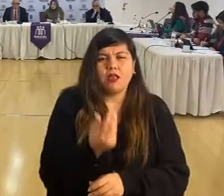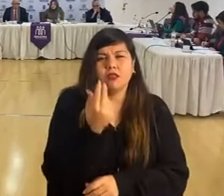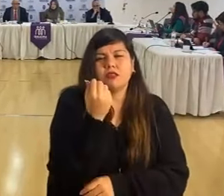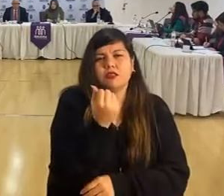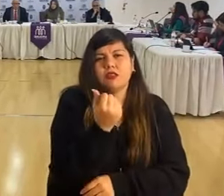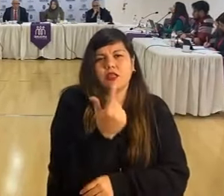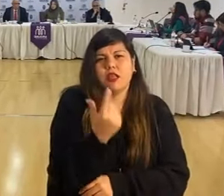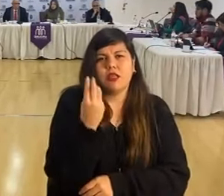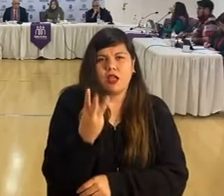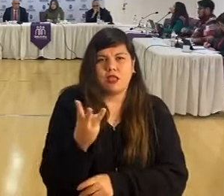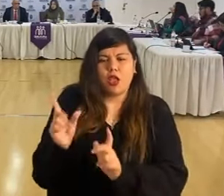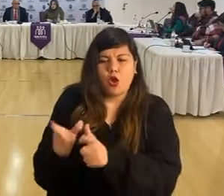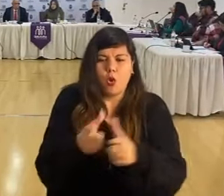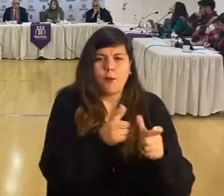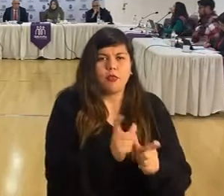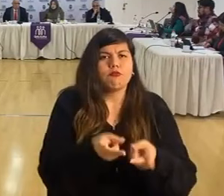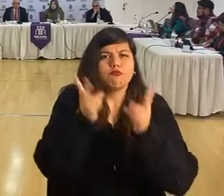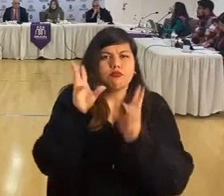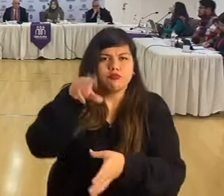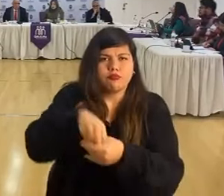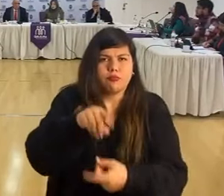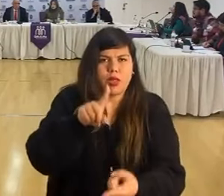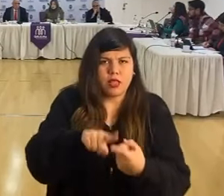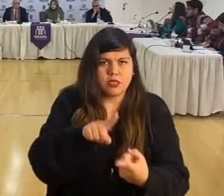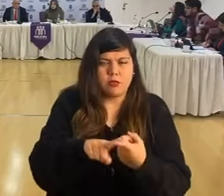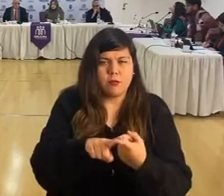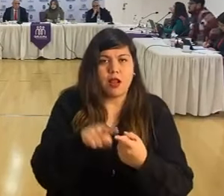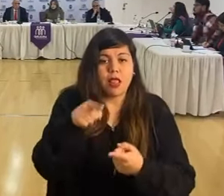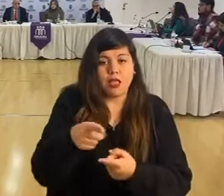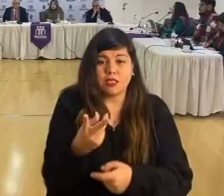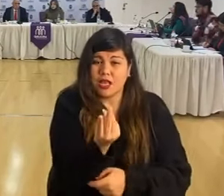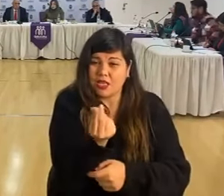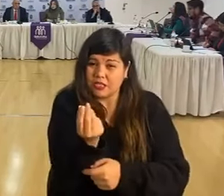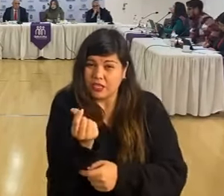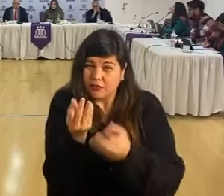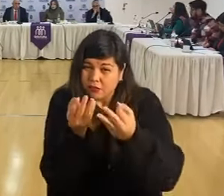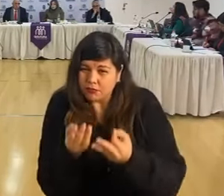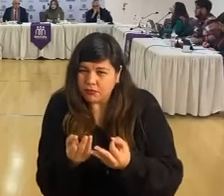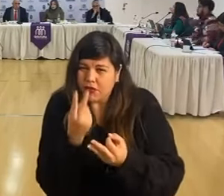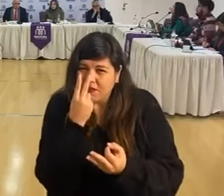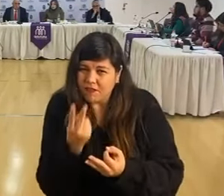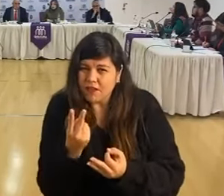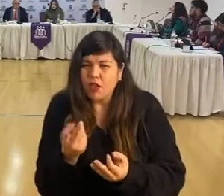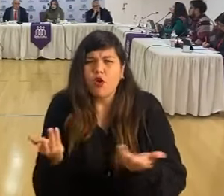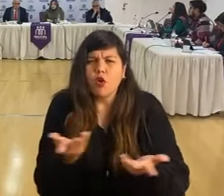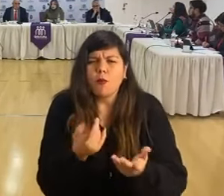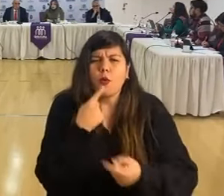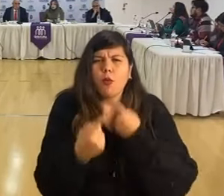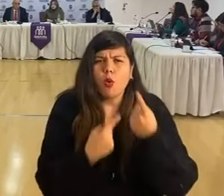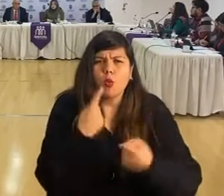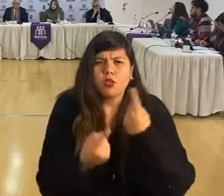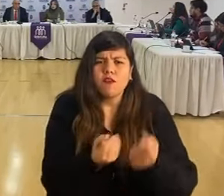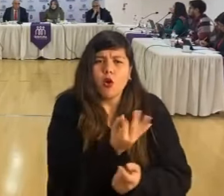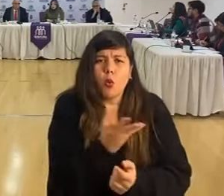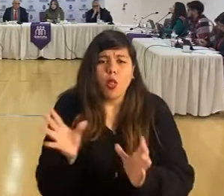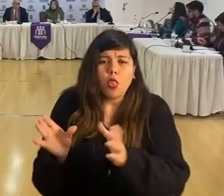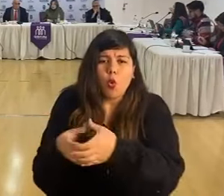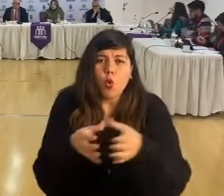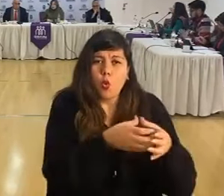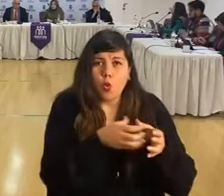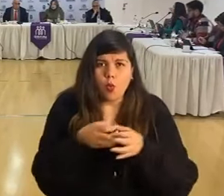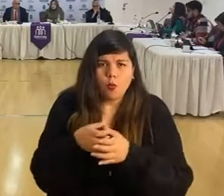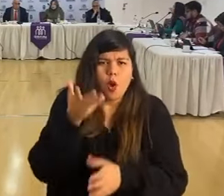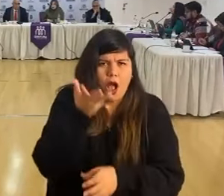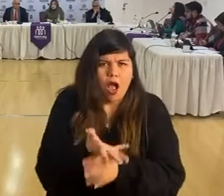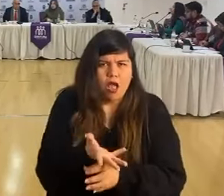comités constituidos que podían participar. Esa cifra la relacionamos directamente con lo que ustedes consultaban, cuántos comités efectivamente estaban